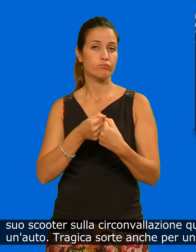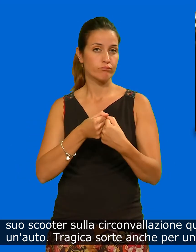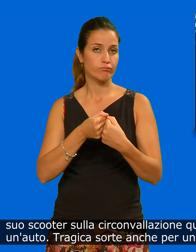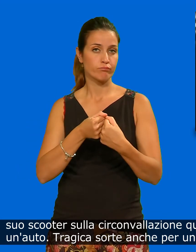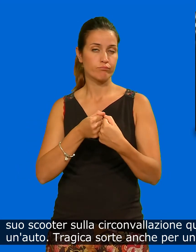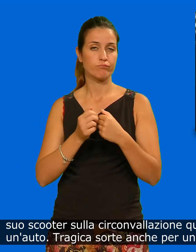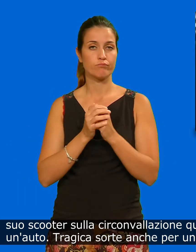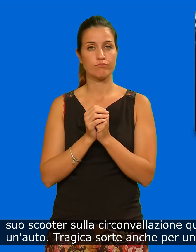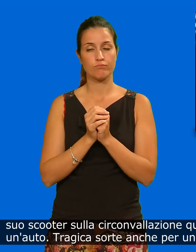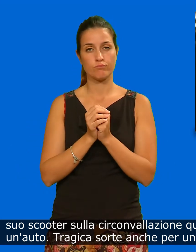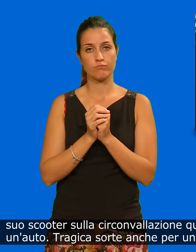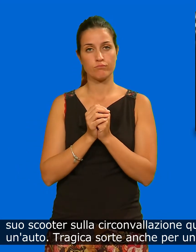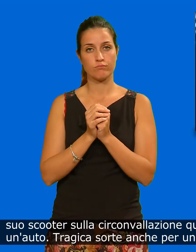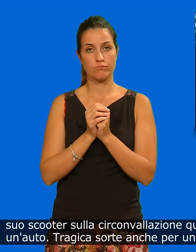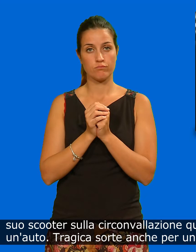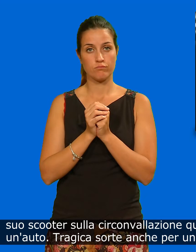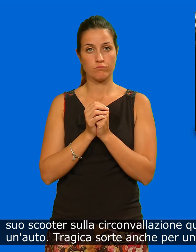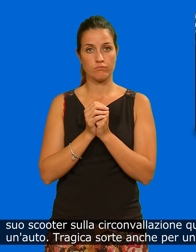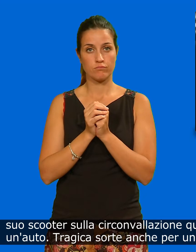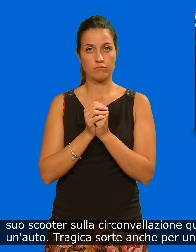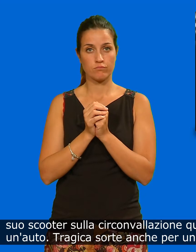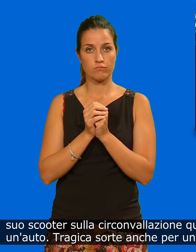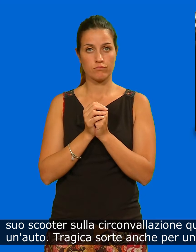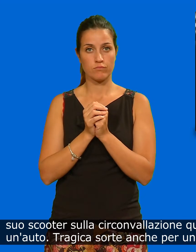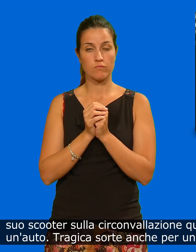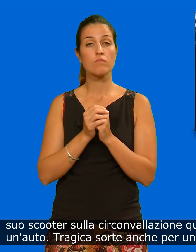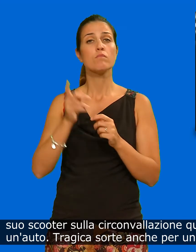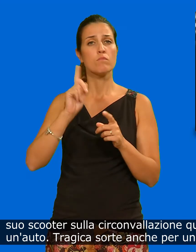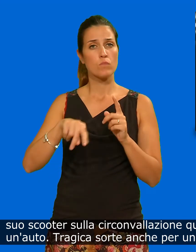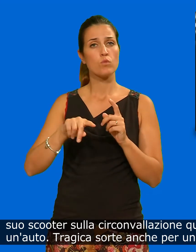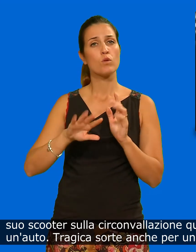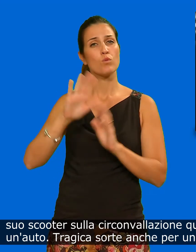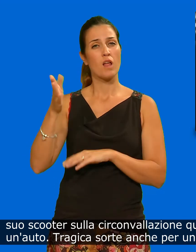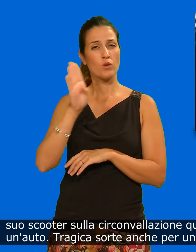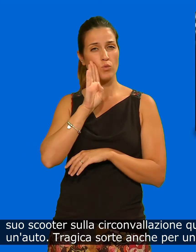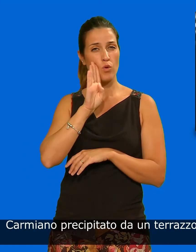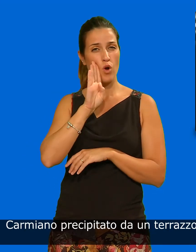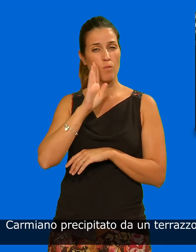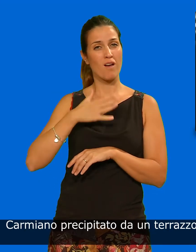tragica sorte anche per un operaio trentenne di carmiano